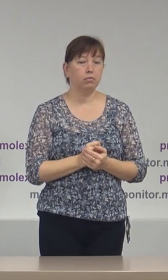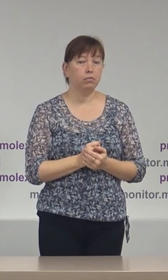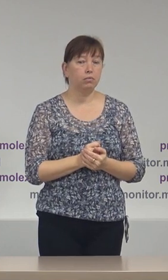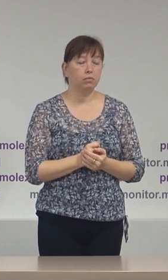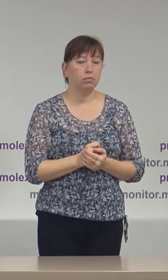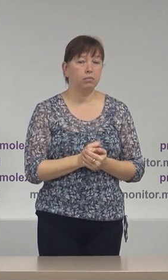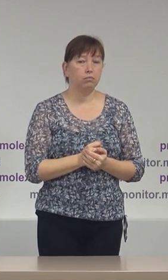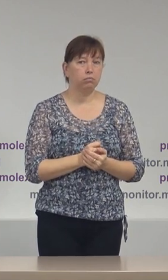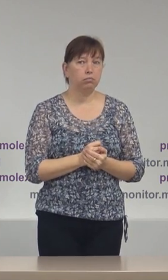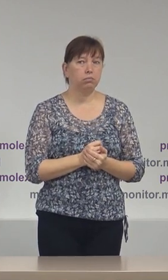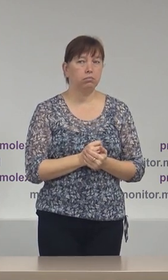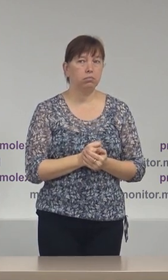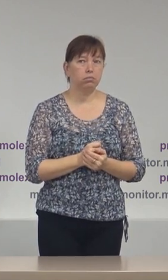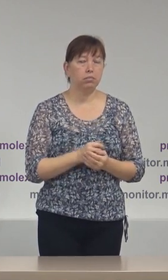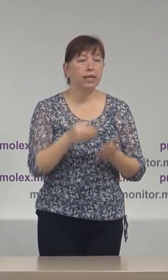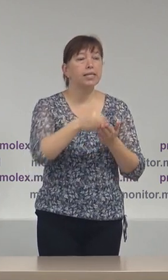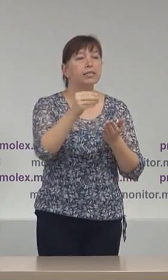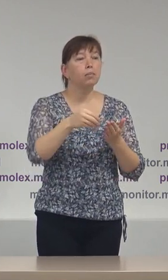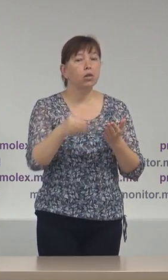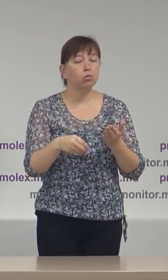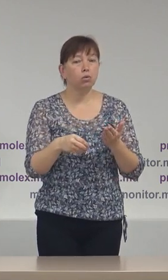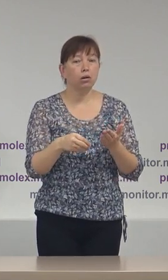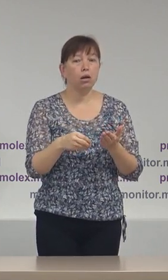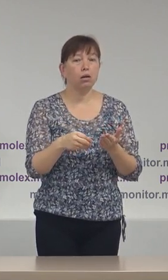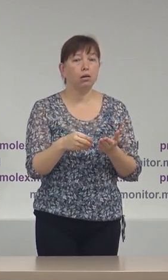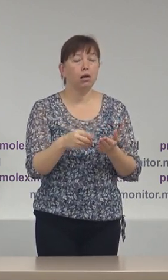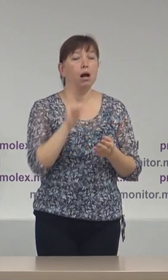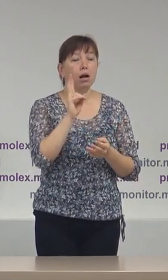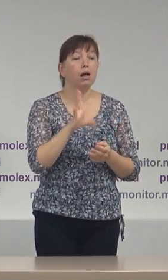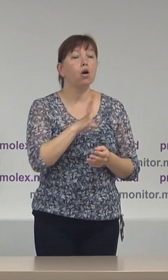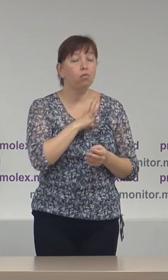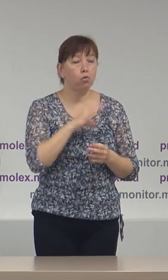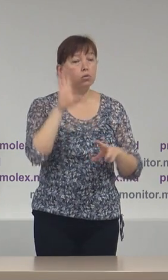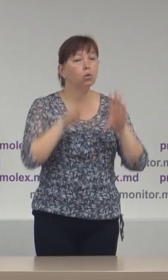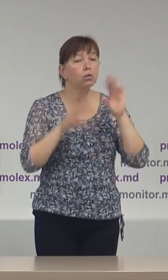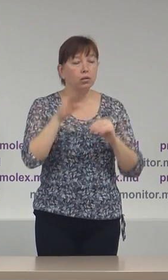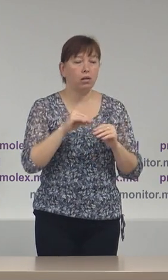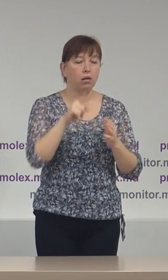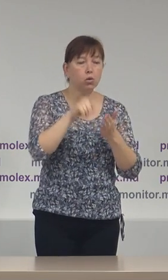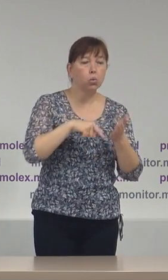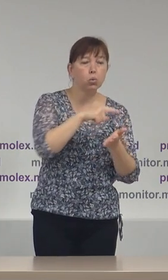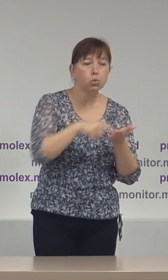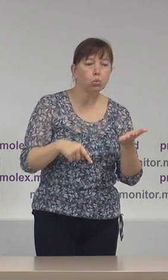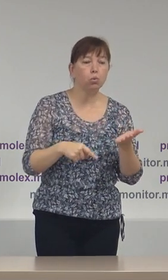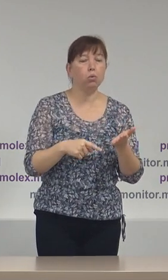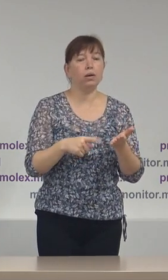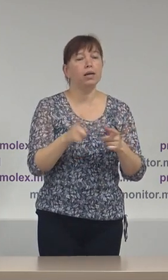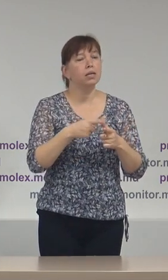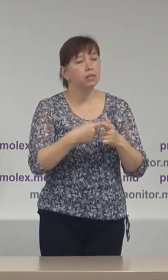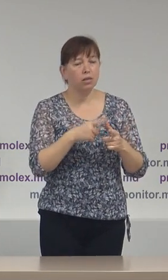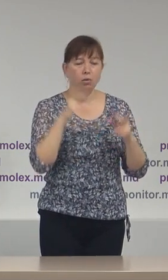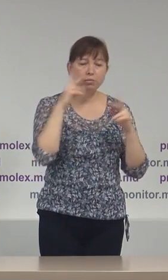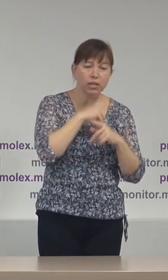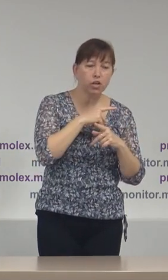rebutul mediu, adică semnăturile care au fost considerate nu le neavenite sau